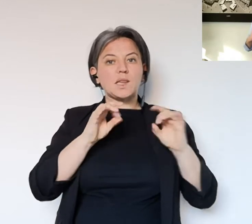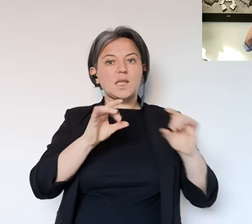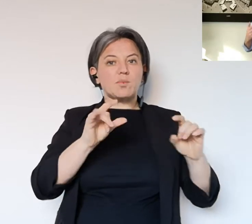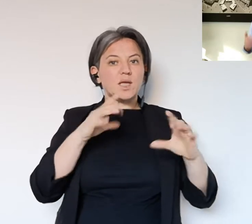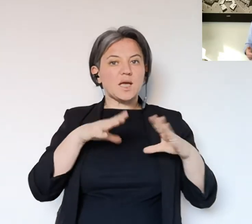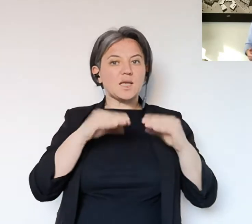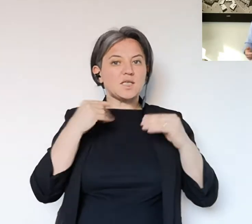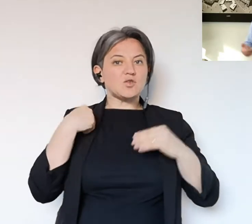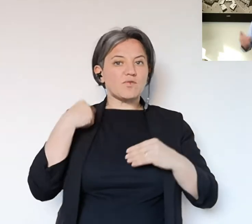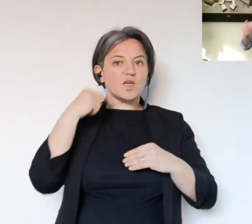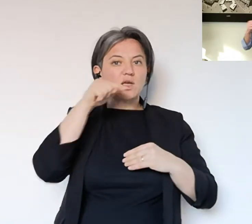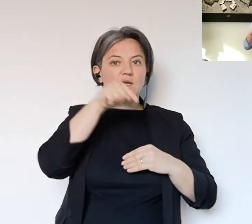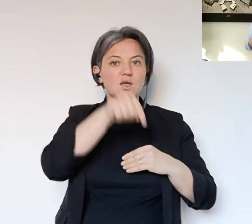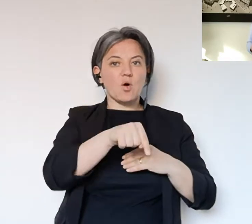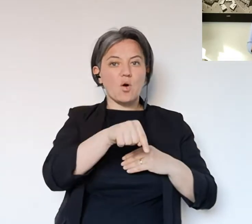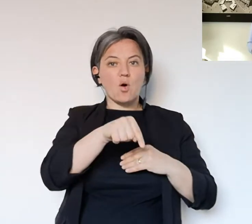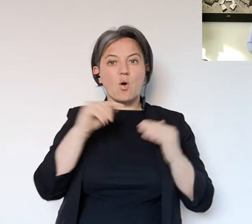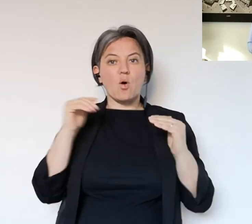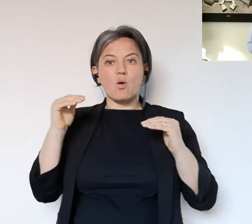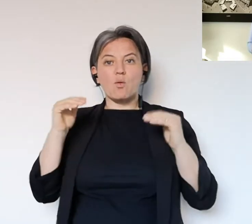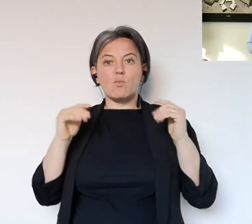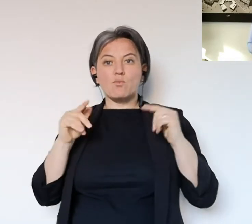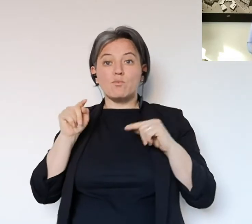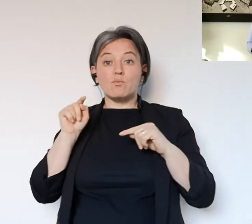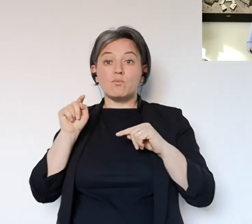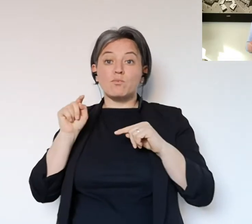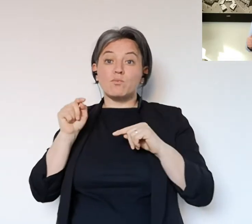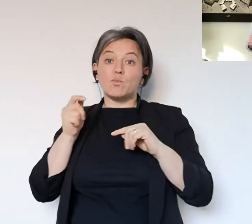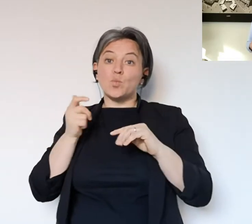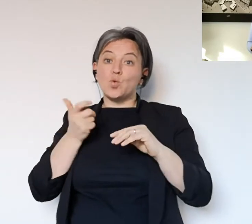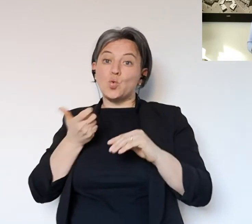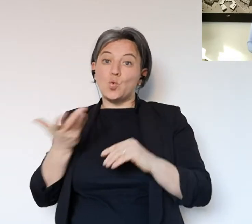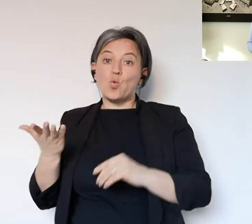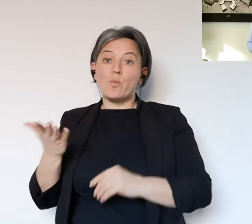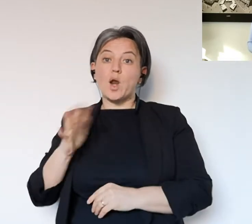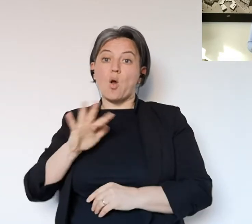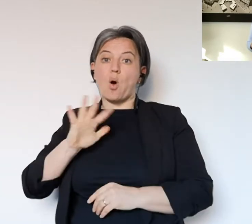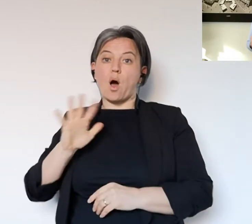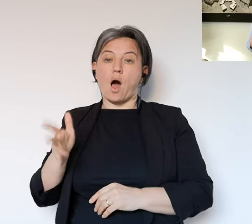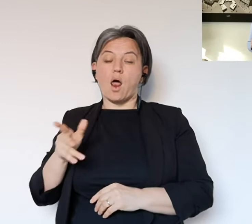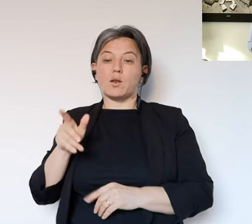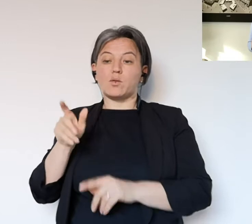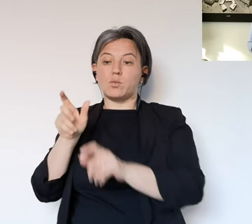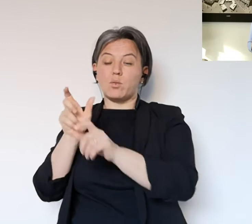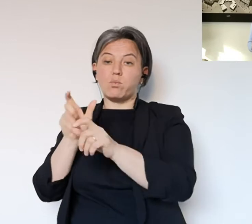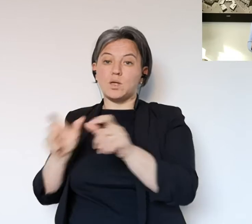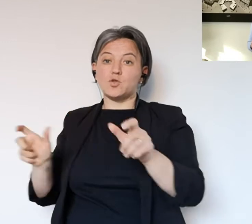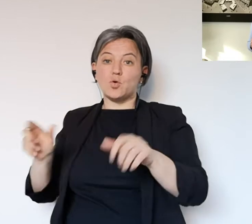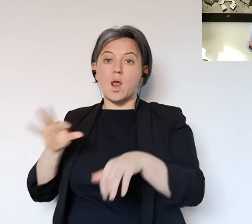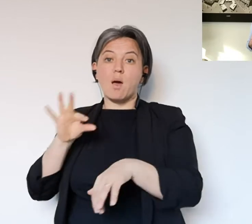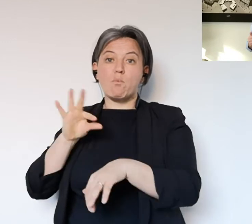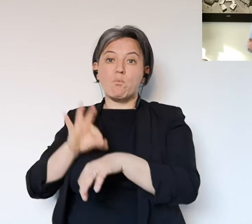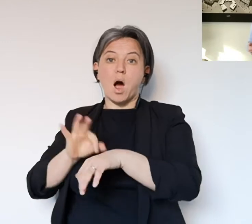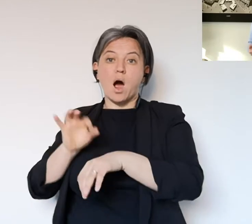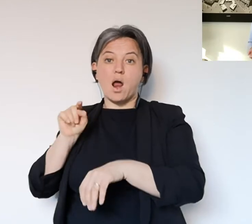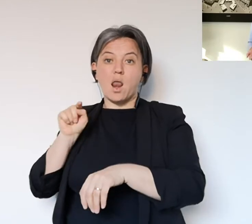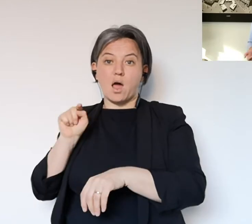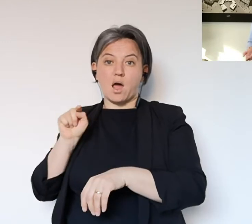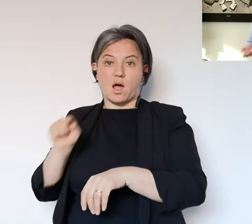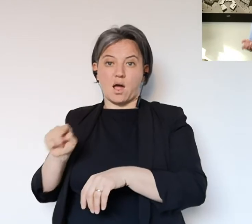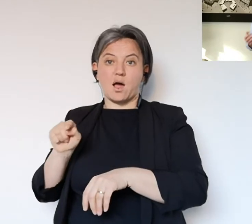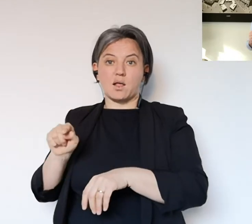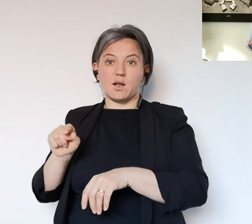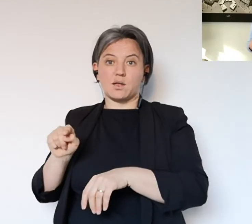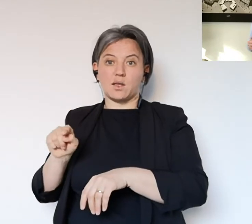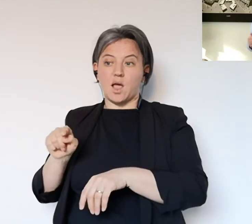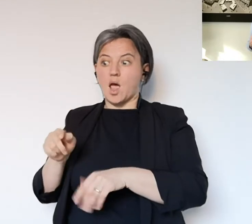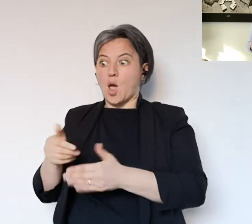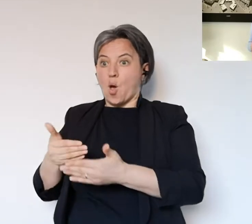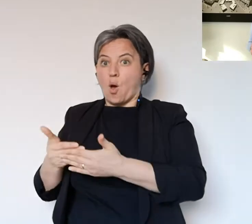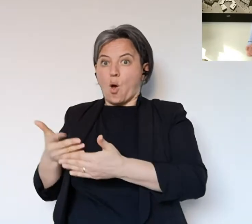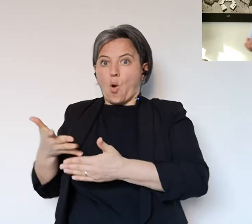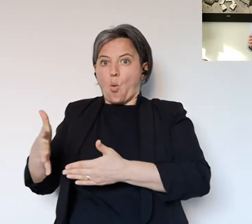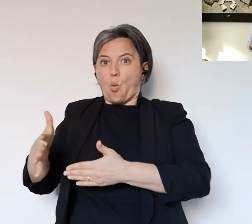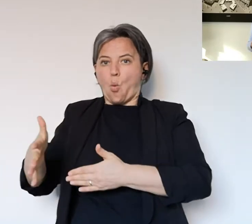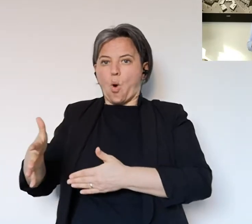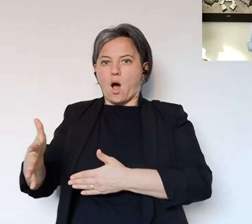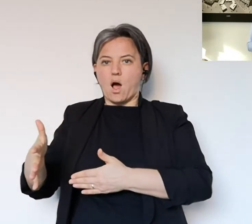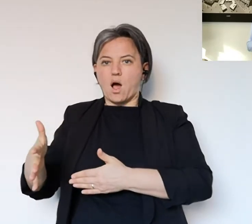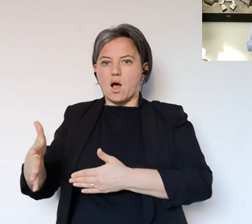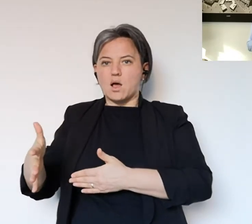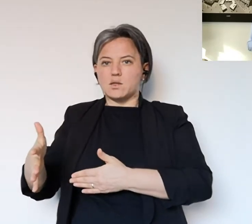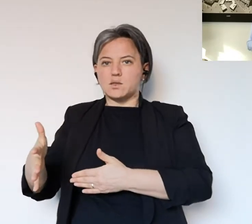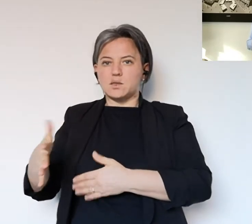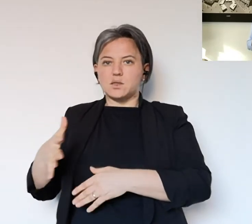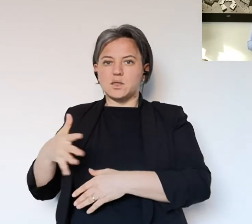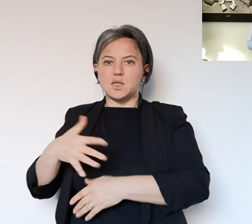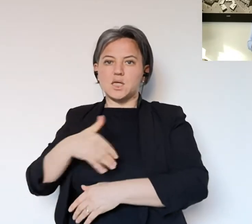persone guarite dall'inizio della pandemia a cui si aggiungono ovviamente quei